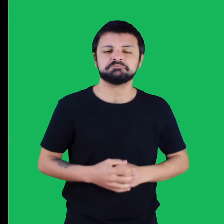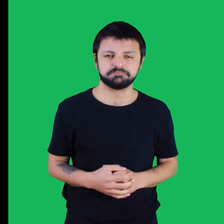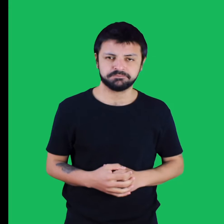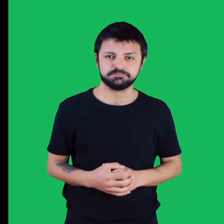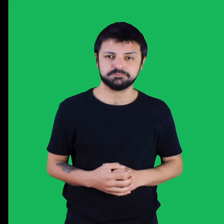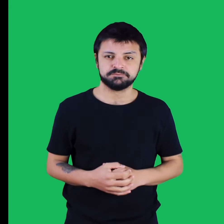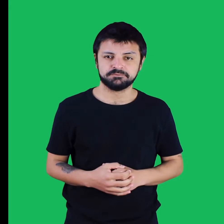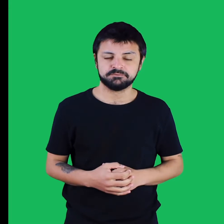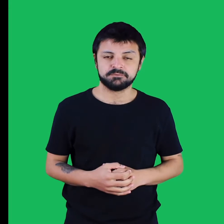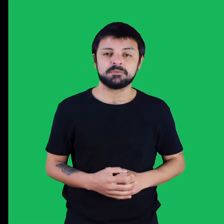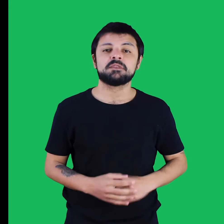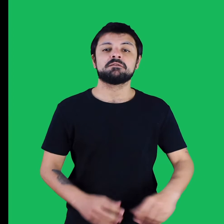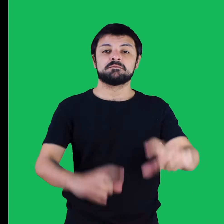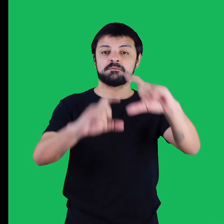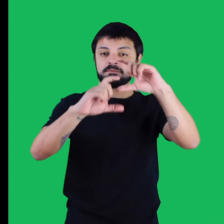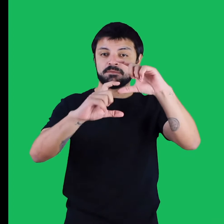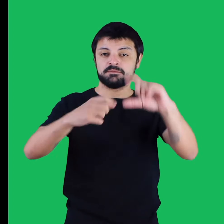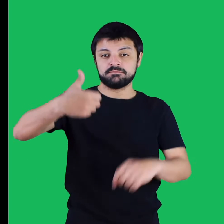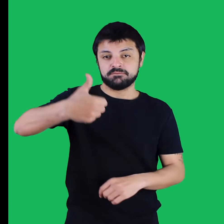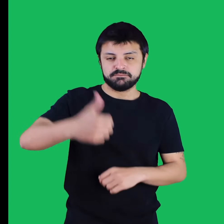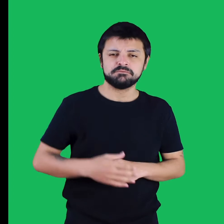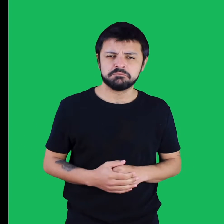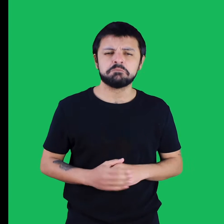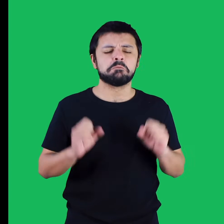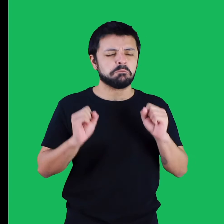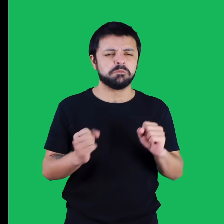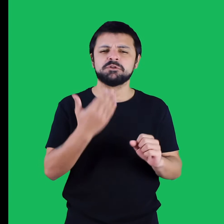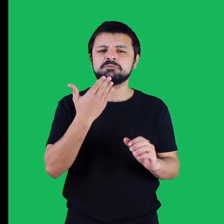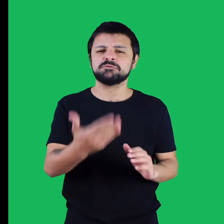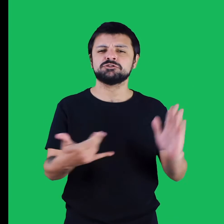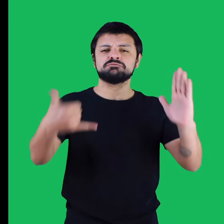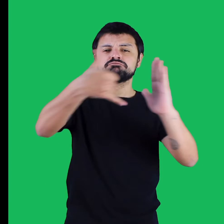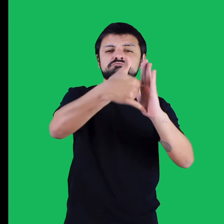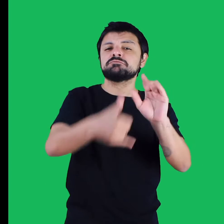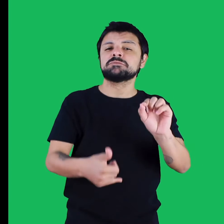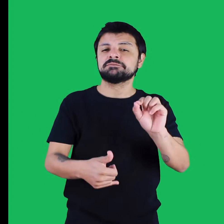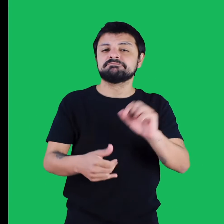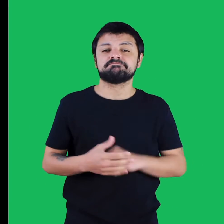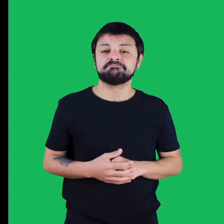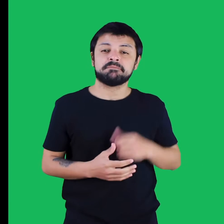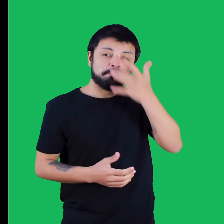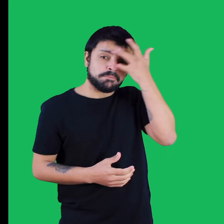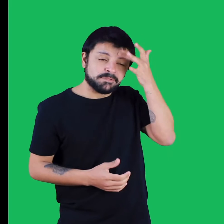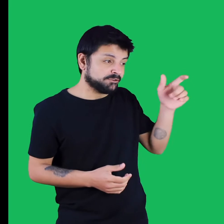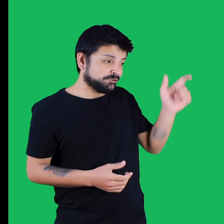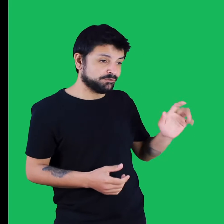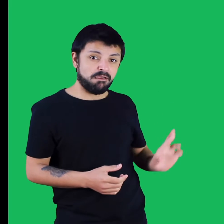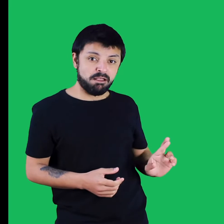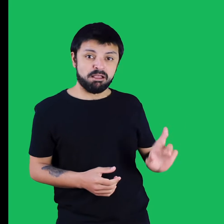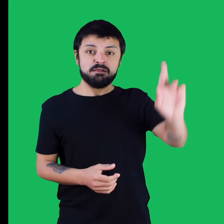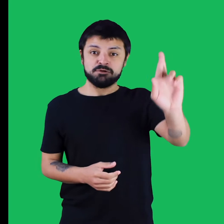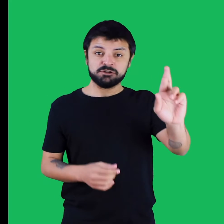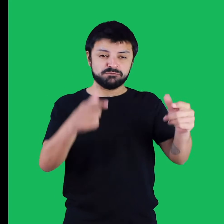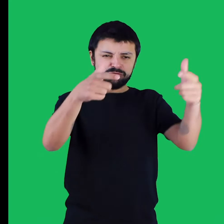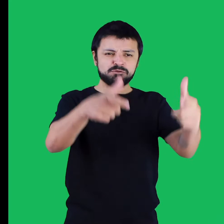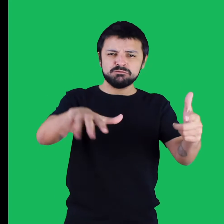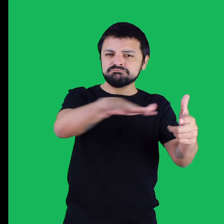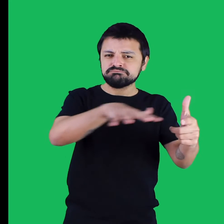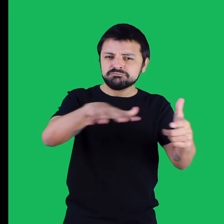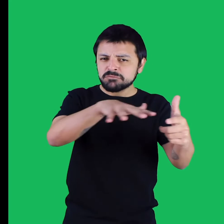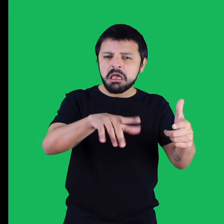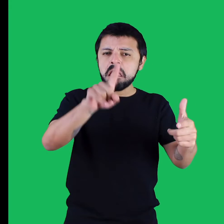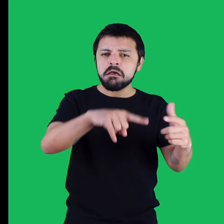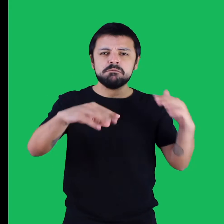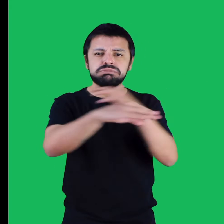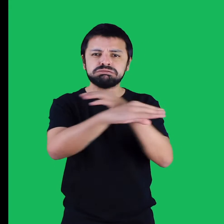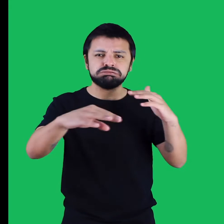1º. Poderão também solicitar à instalação de TUP adaptado o responsável legal de